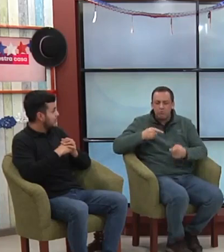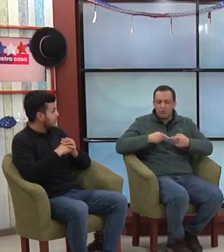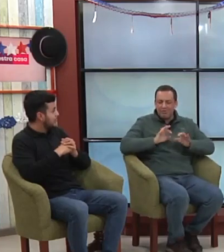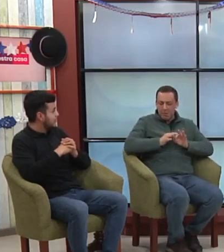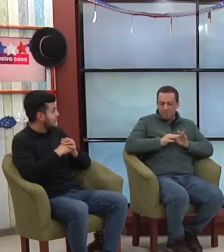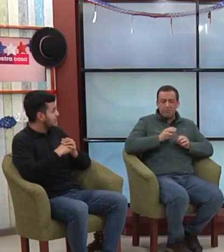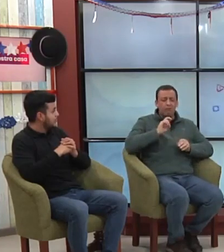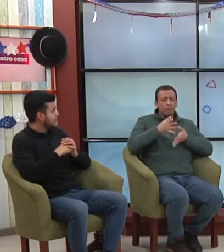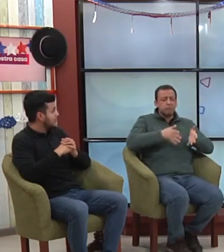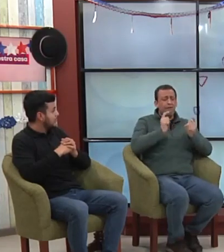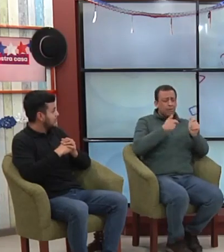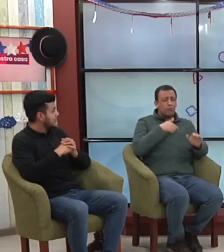comunicarte también